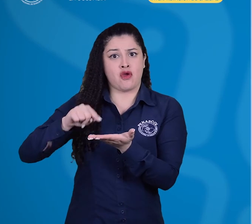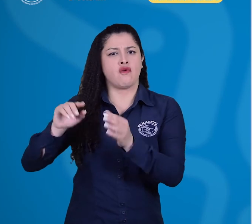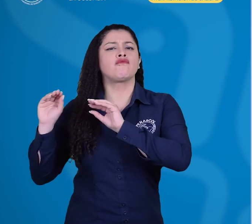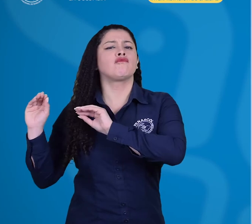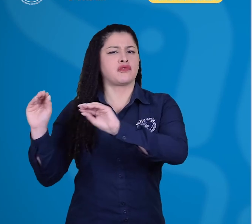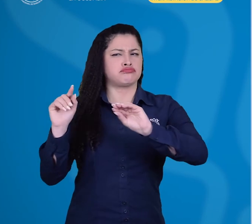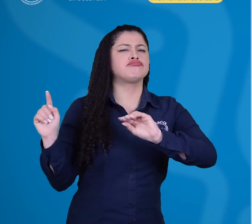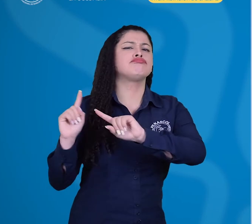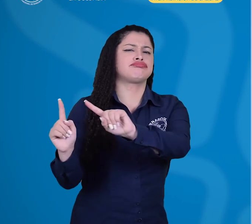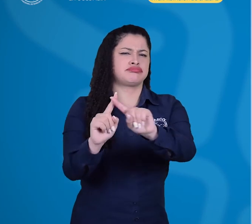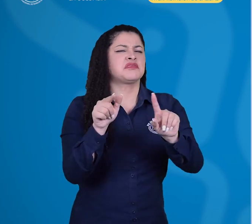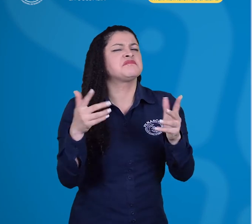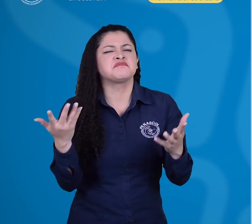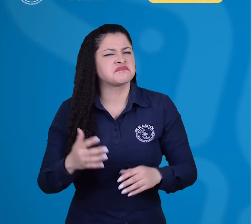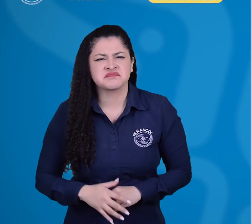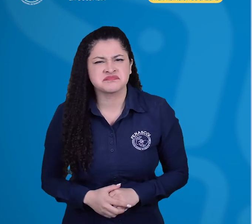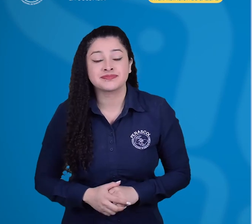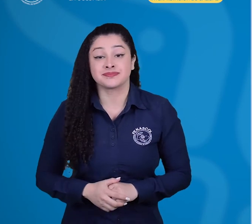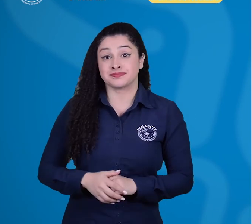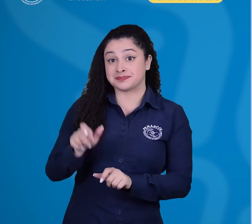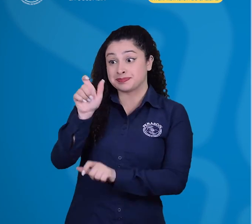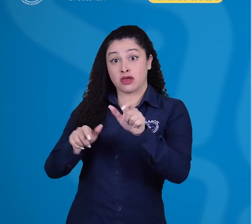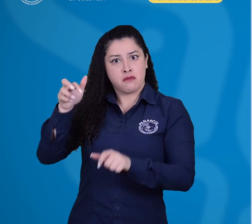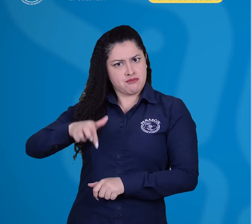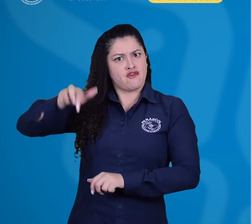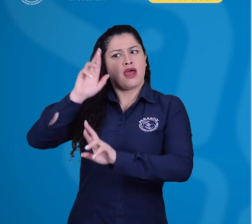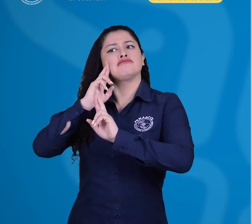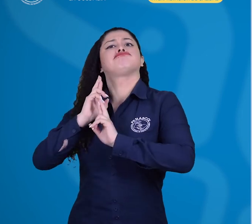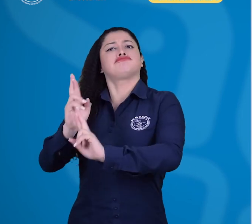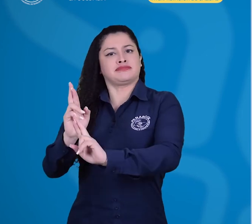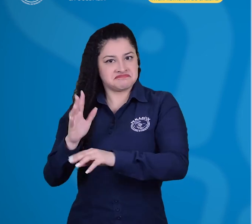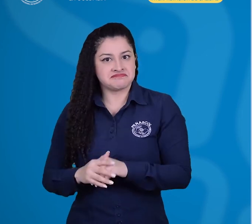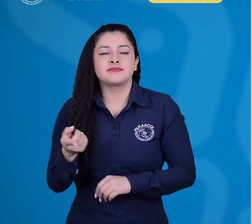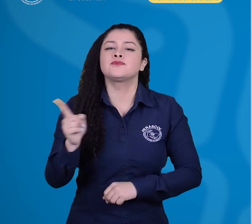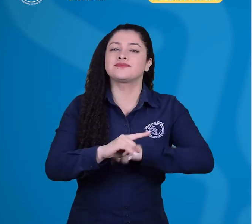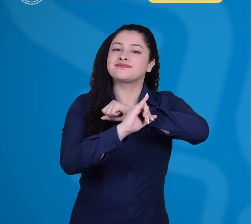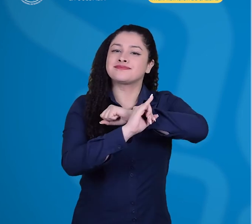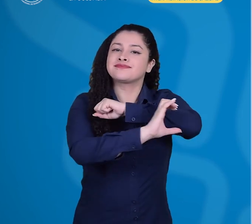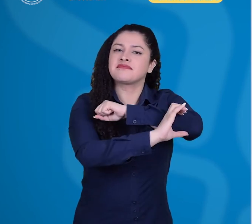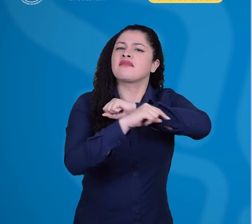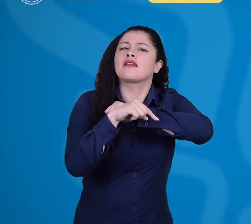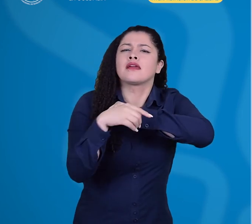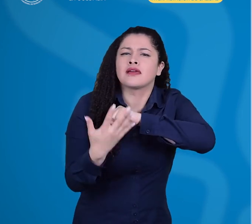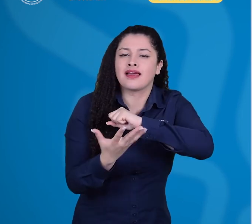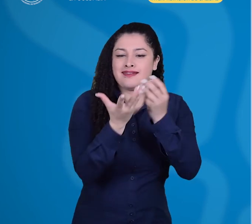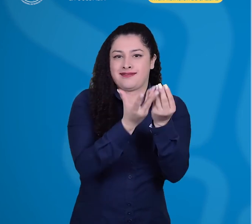de intérpretes que se adelantan incluyendo los procesos de reconocimiento de la profesión, la norma técnica